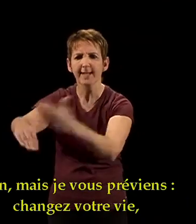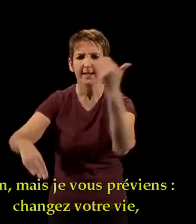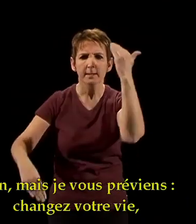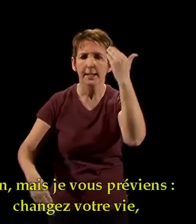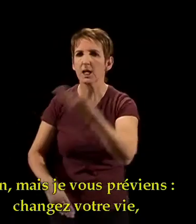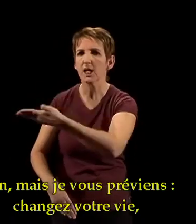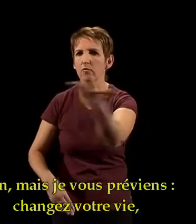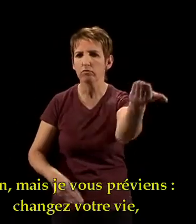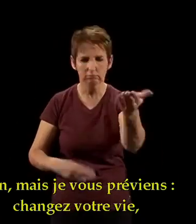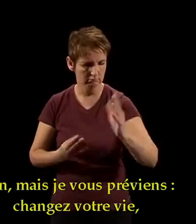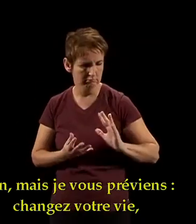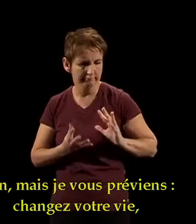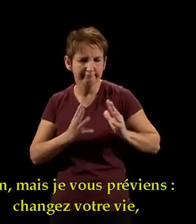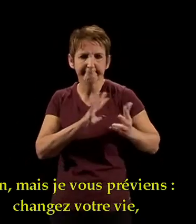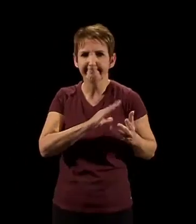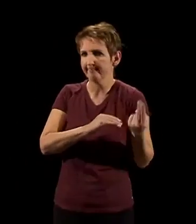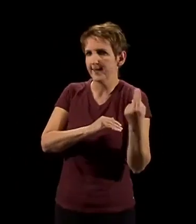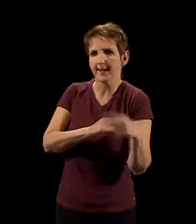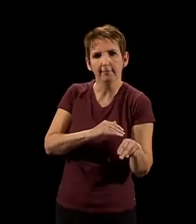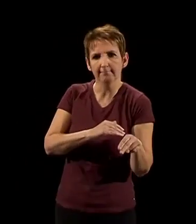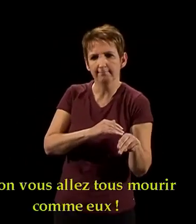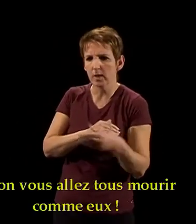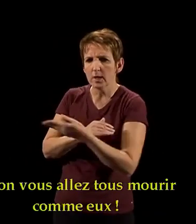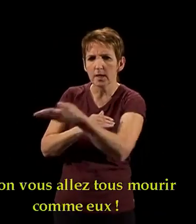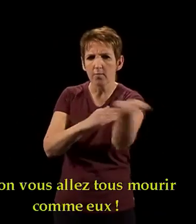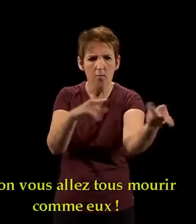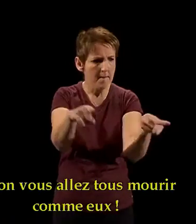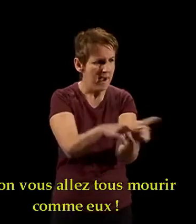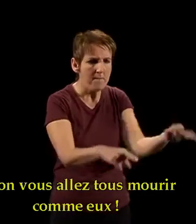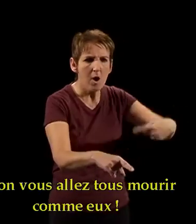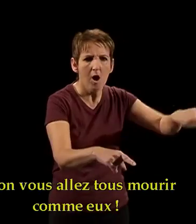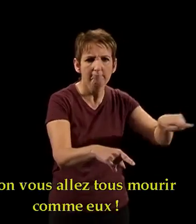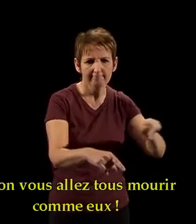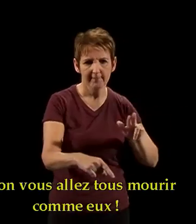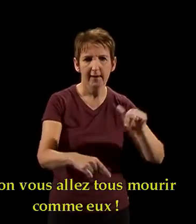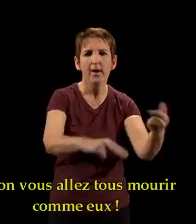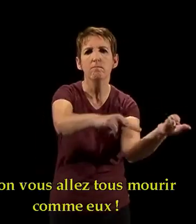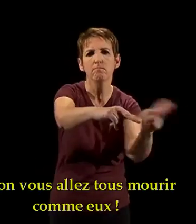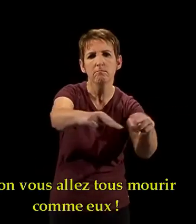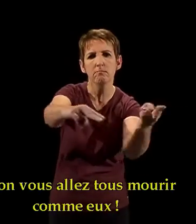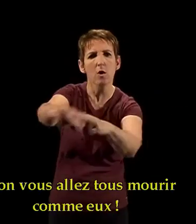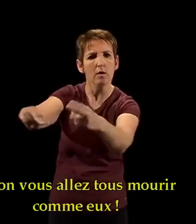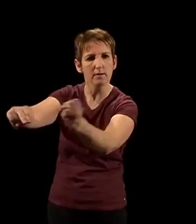changez votre vie. » « Sinon, vous allez tous mourir comme eux.